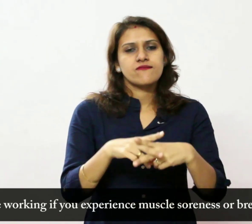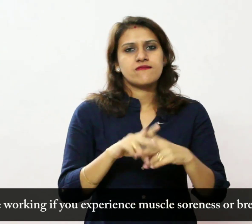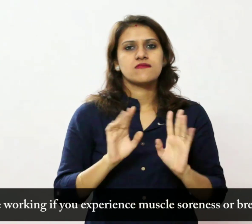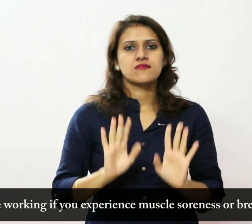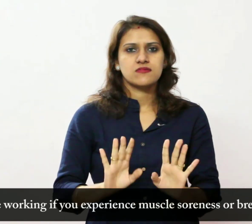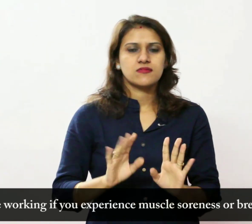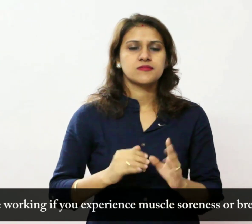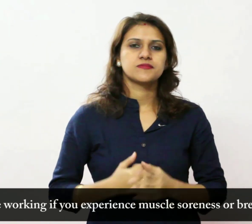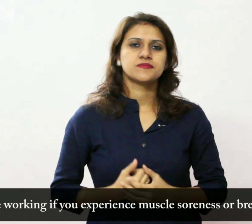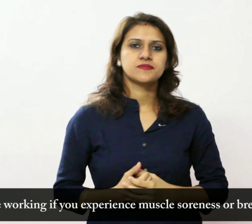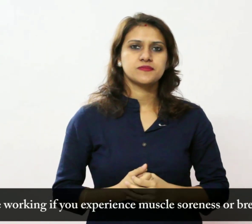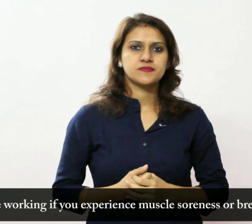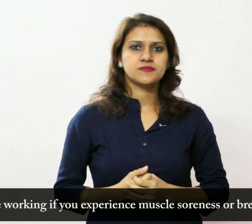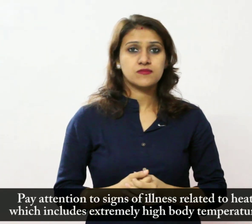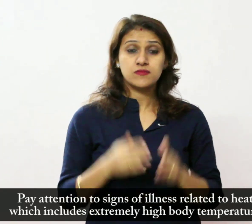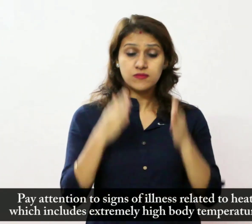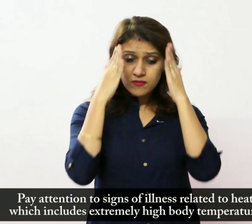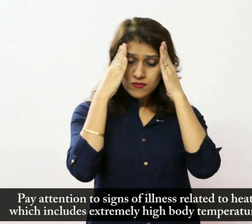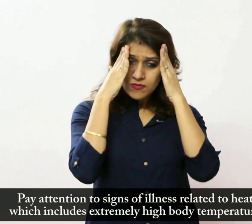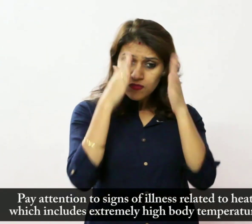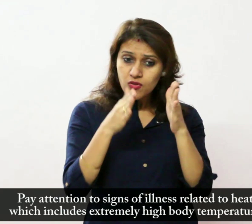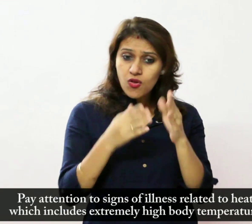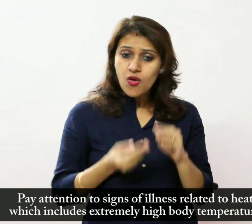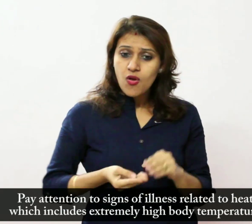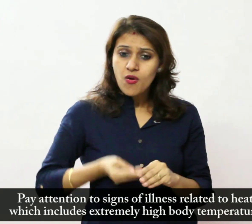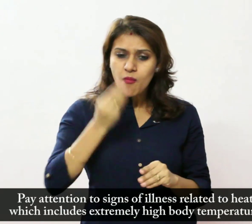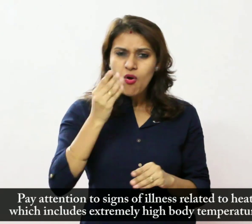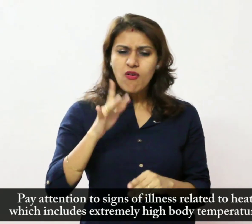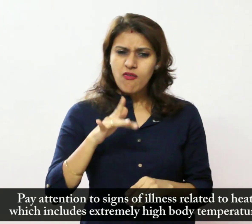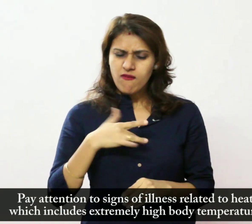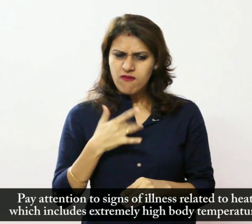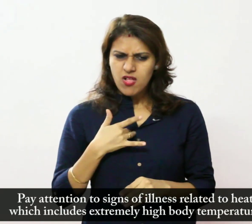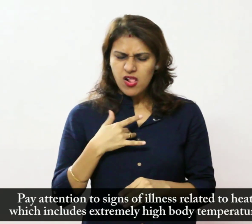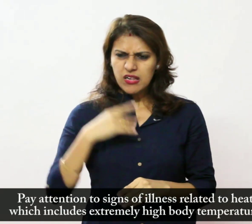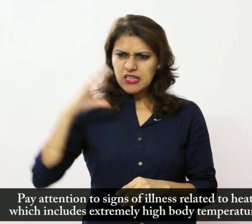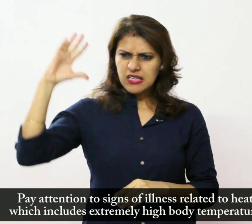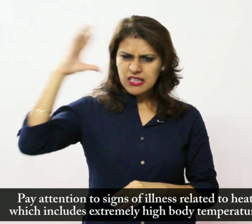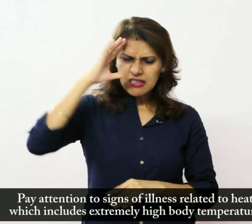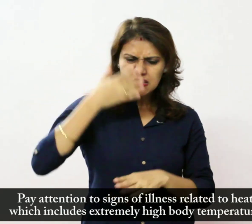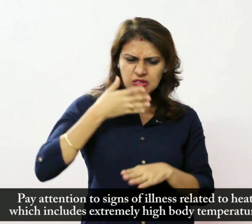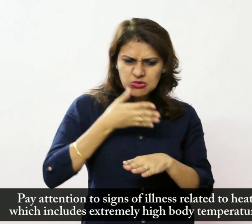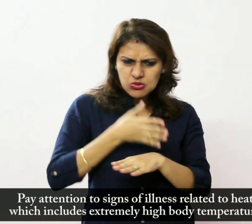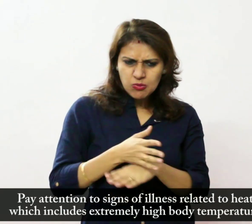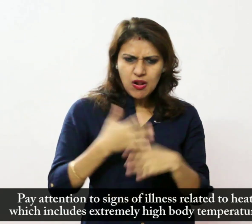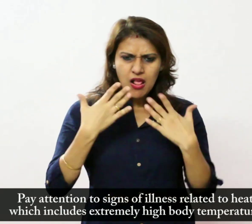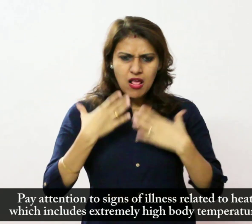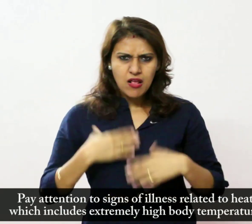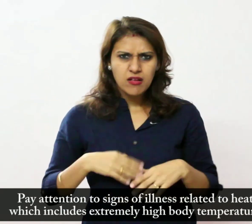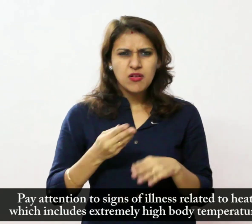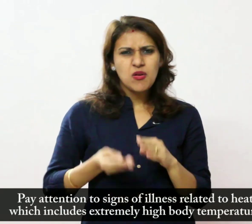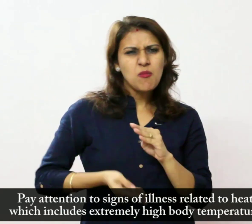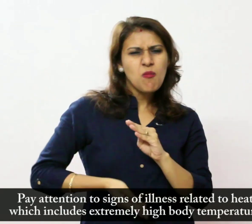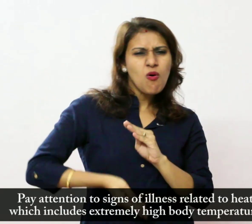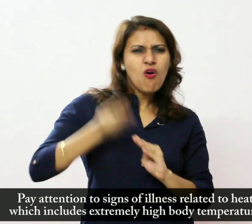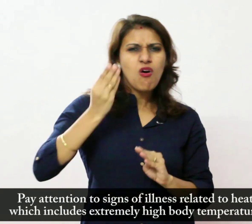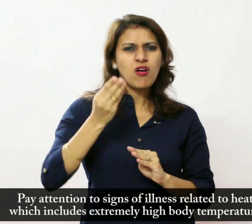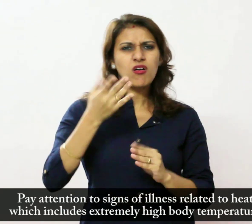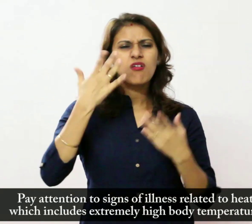दे गर्मी से सम्मंदित बिमारी के संकेतों पर ध्यान दे जिसमें शरीर का उच्च